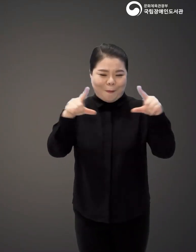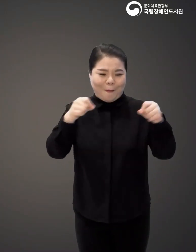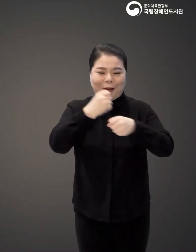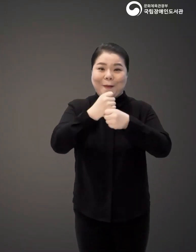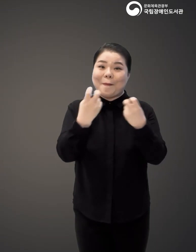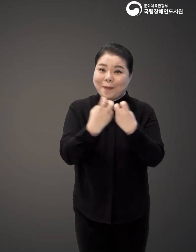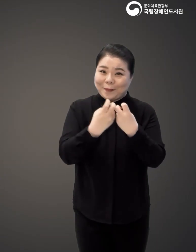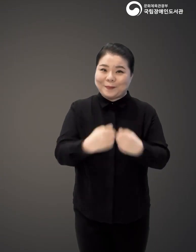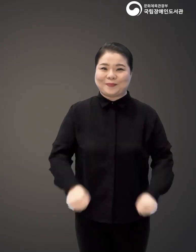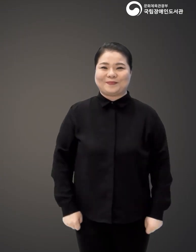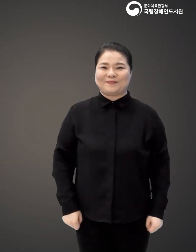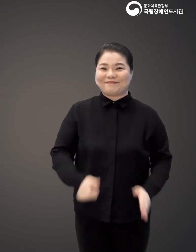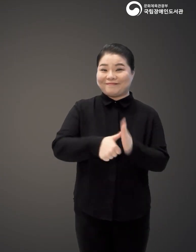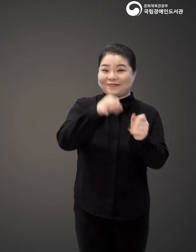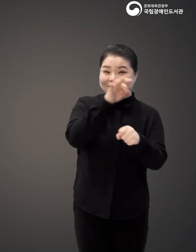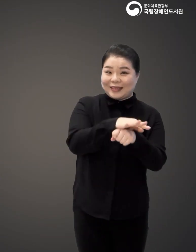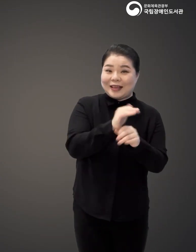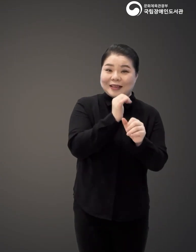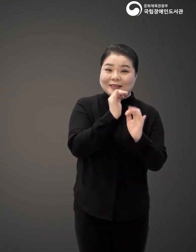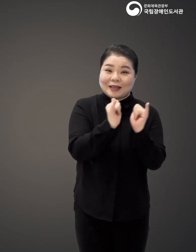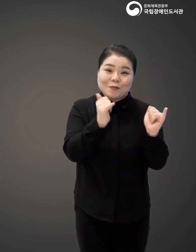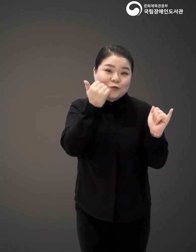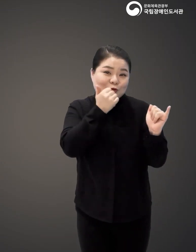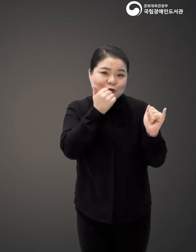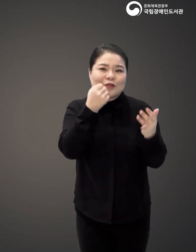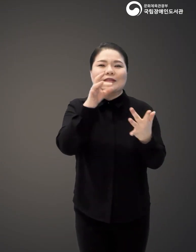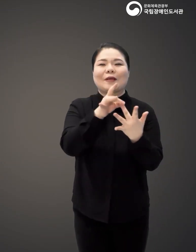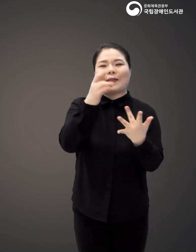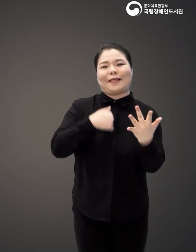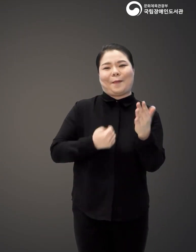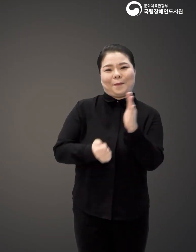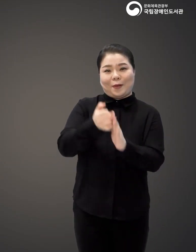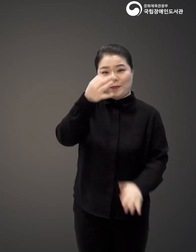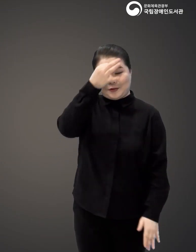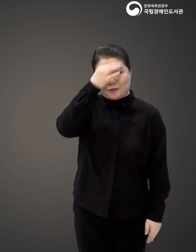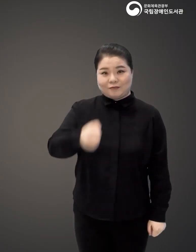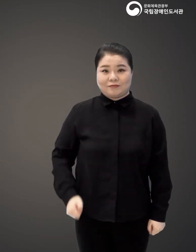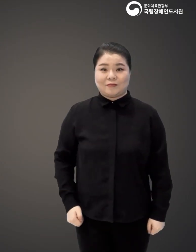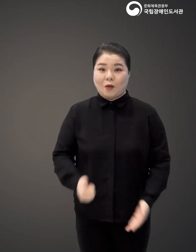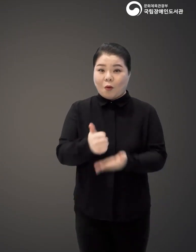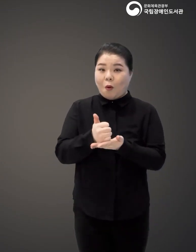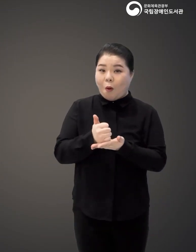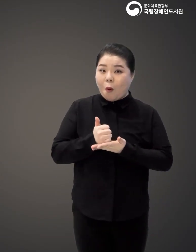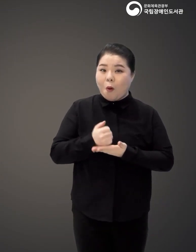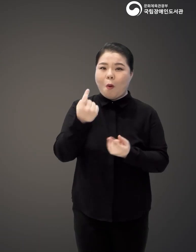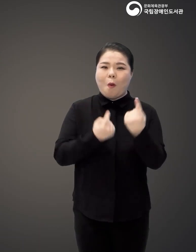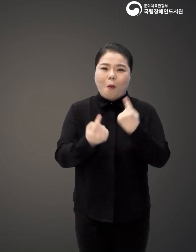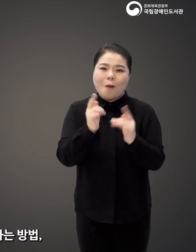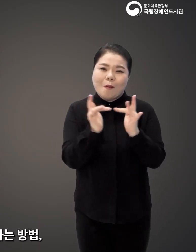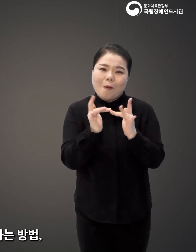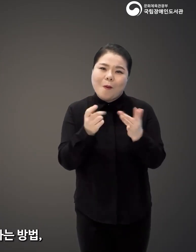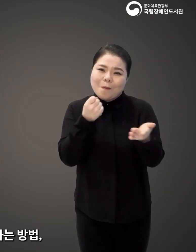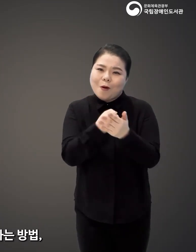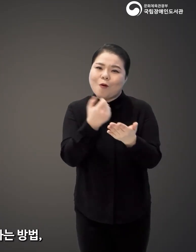만드는 법 핵심 고객을 설정하는 노하우 모객 플랫폼을 정해 수익 창출하는 비결